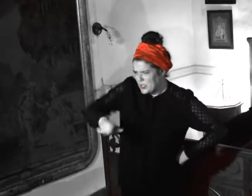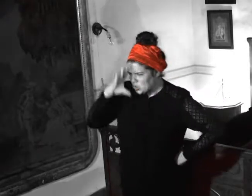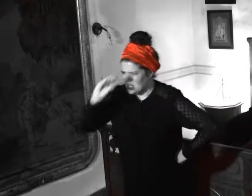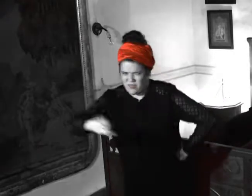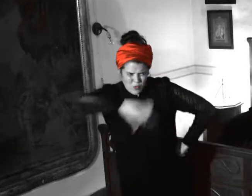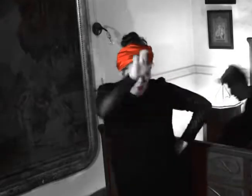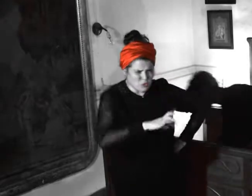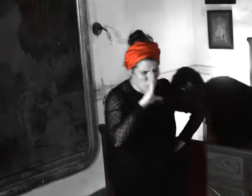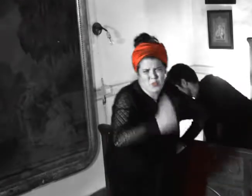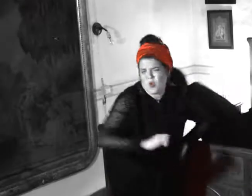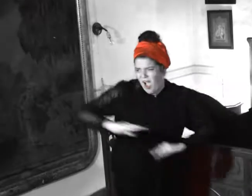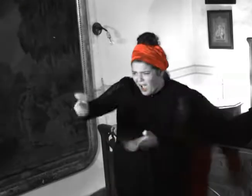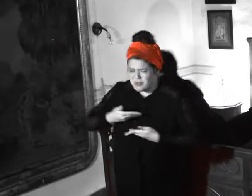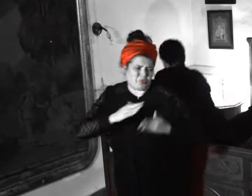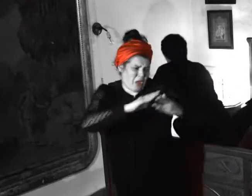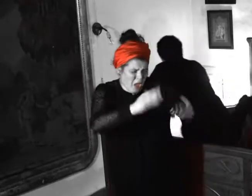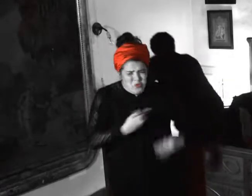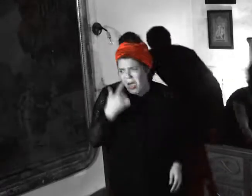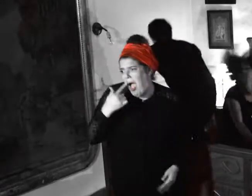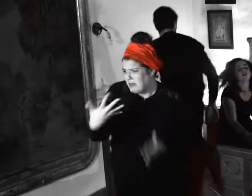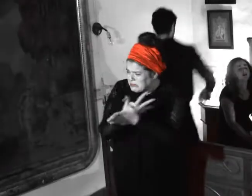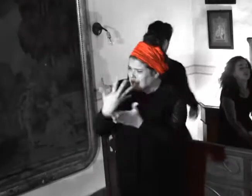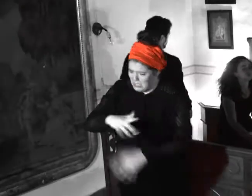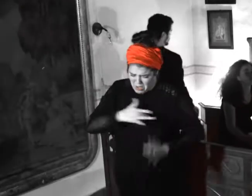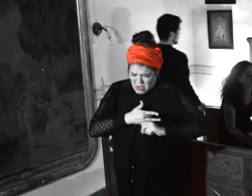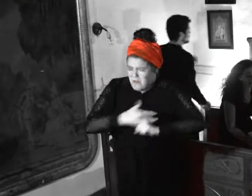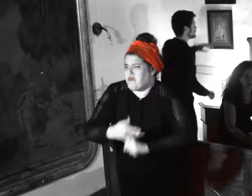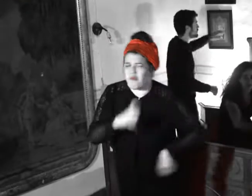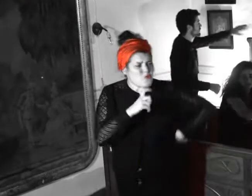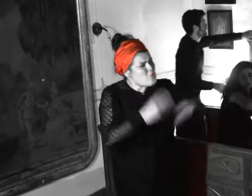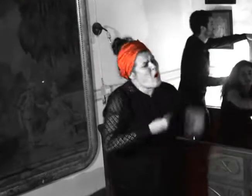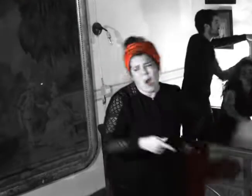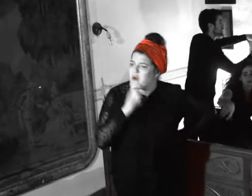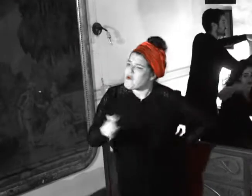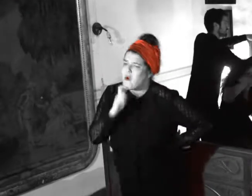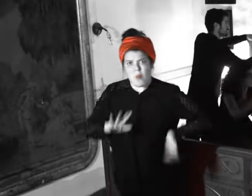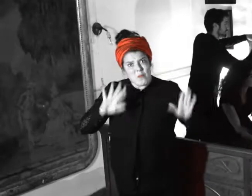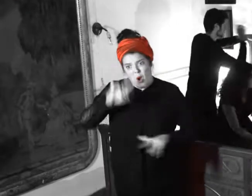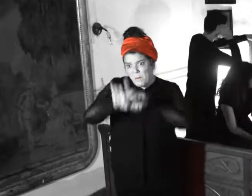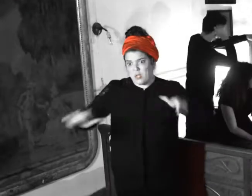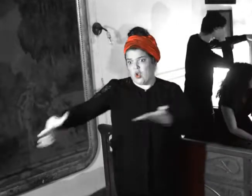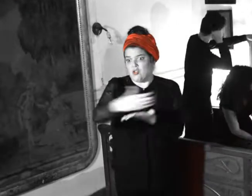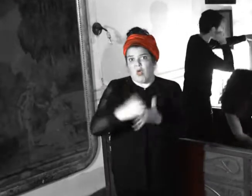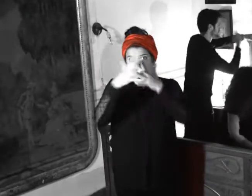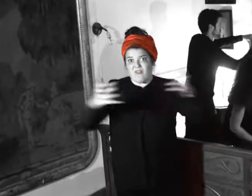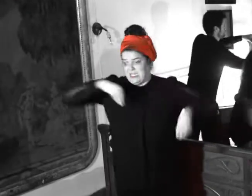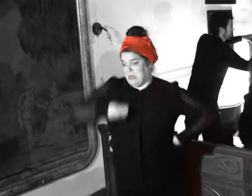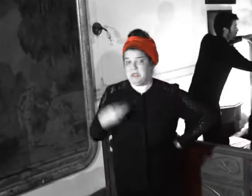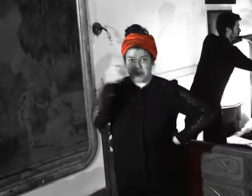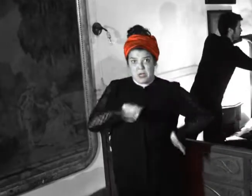busco un sabio, alguna bruja que me diga otra verdad Y solo he oído eso del clavo, y en mis adentros este